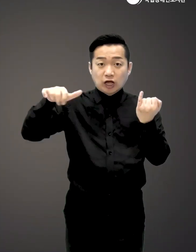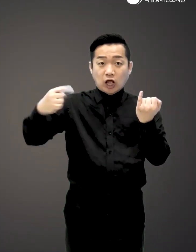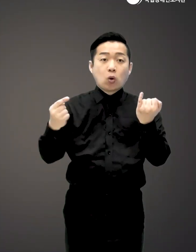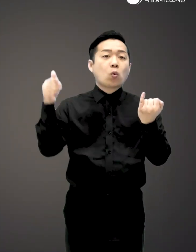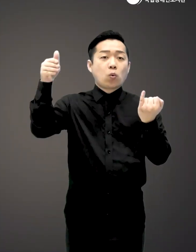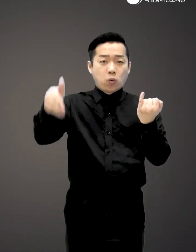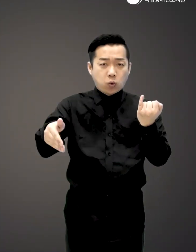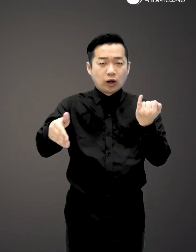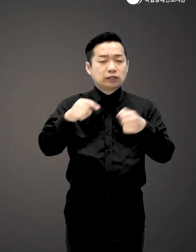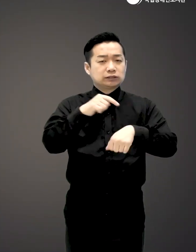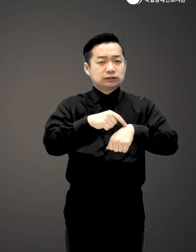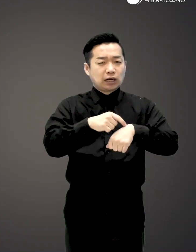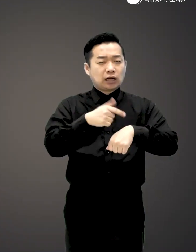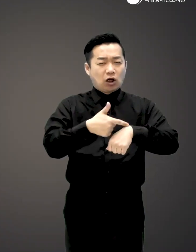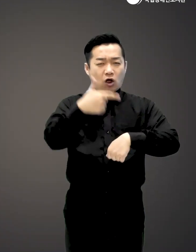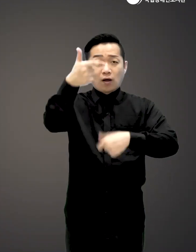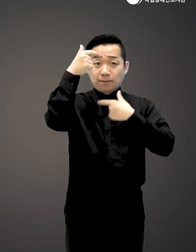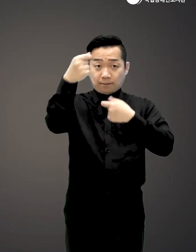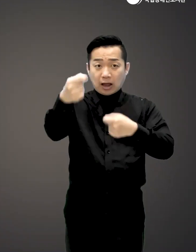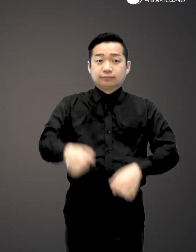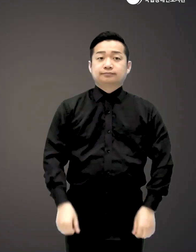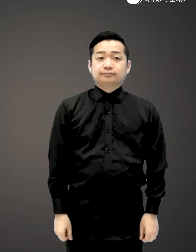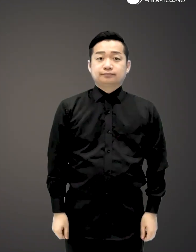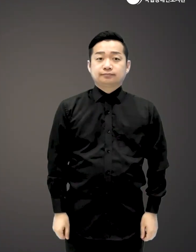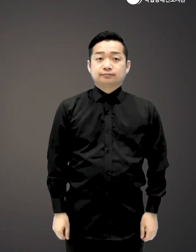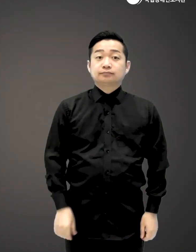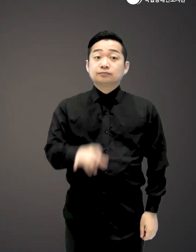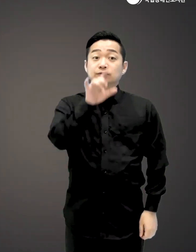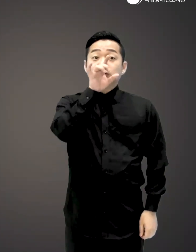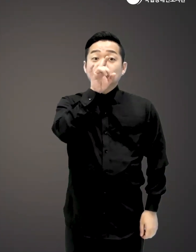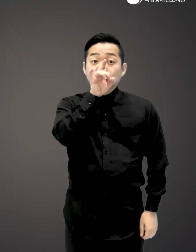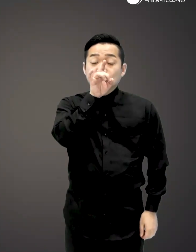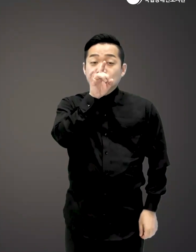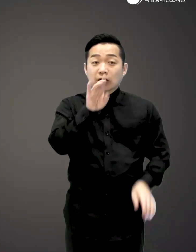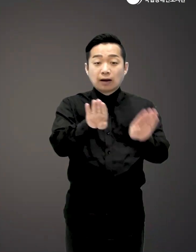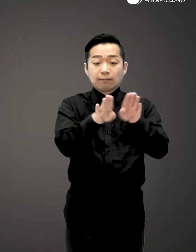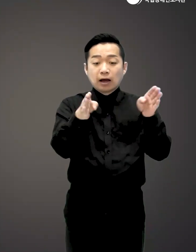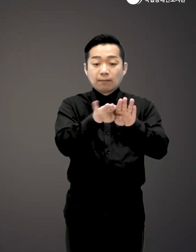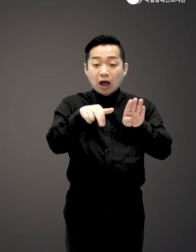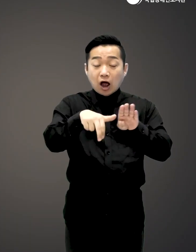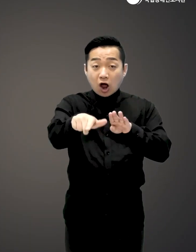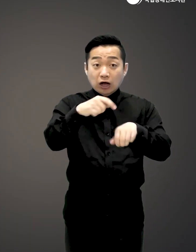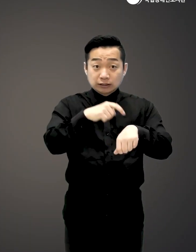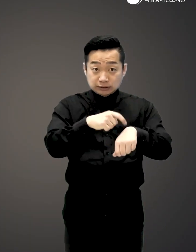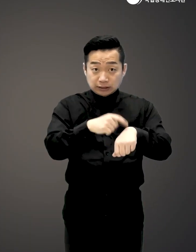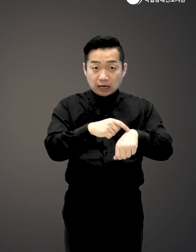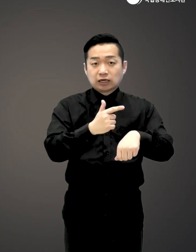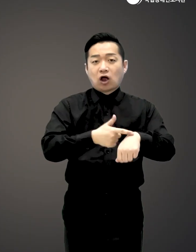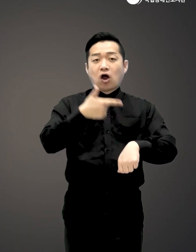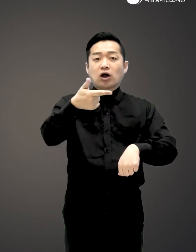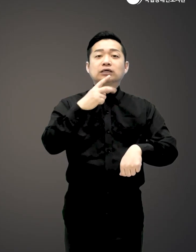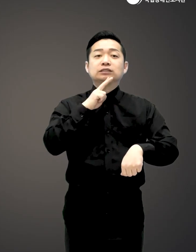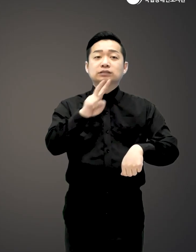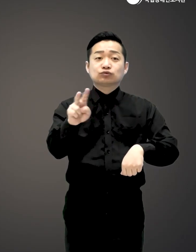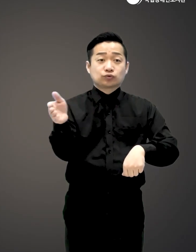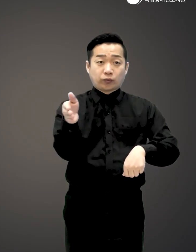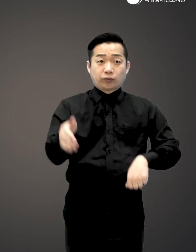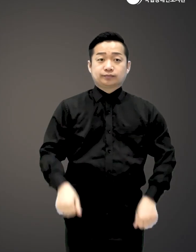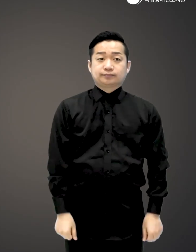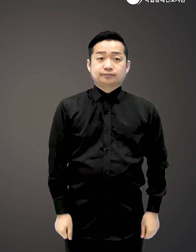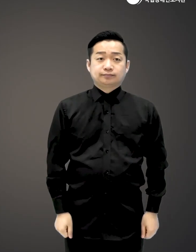우에노에 도착한 시각은 거의 6시 정각이었고 중앙개표구를 나선 시각이 6시